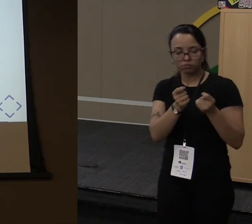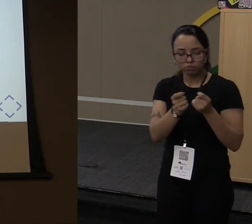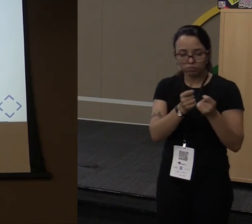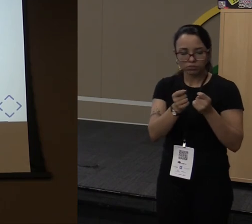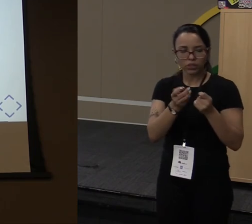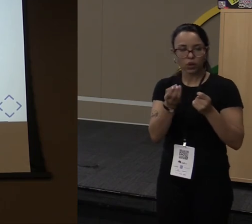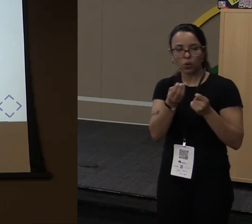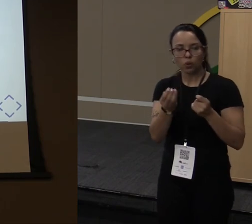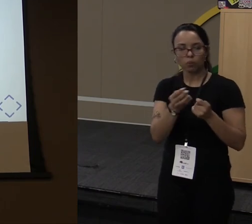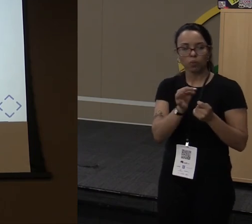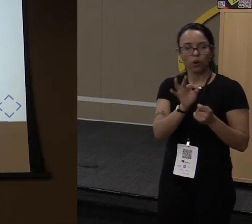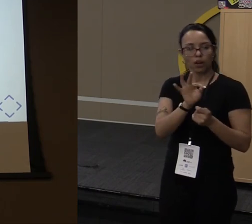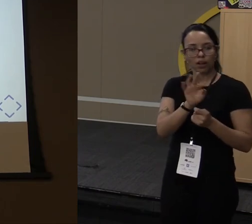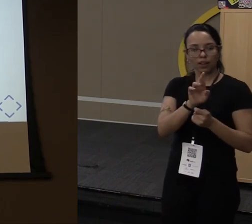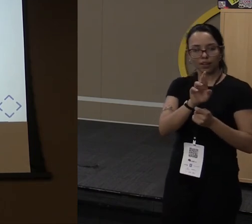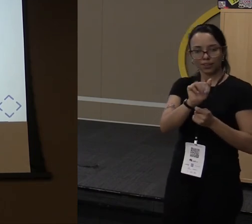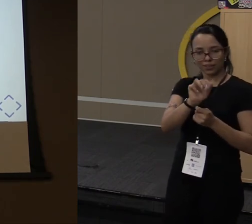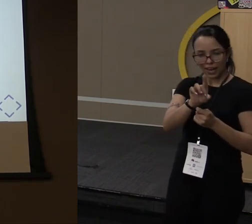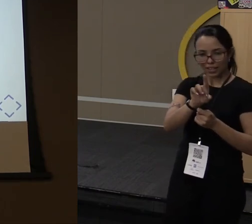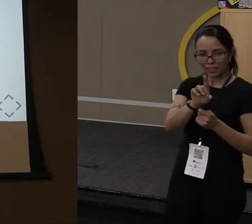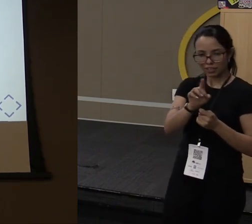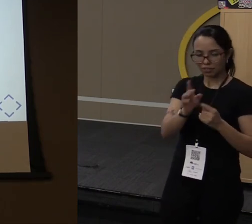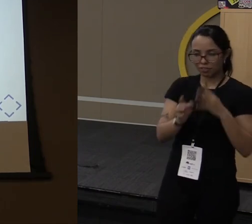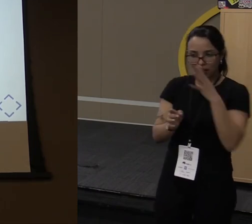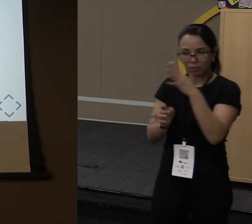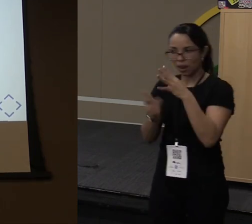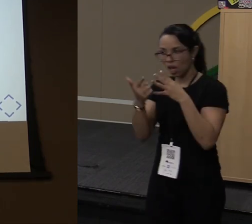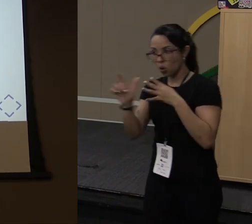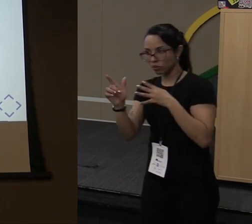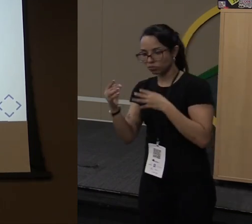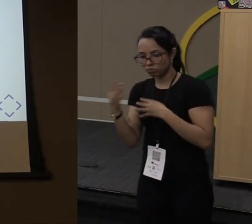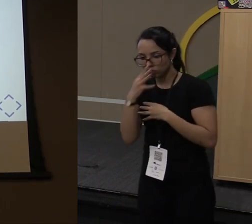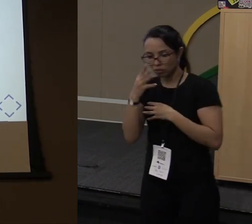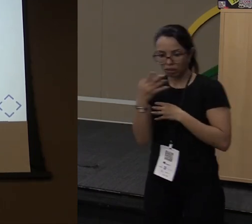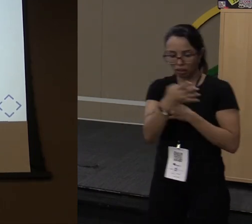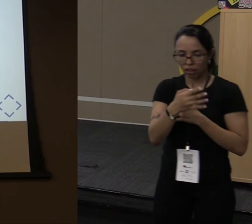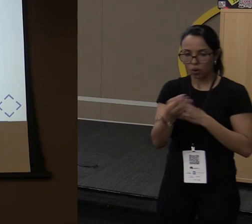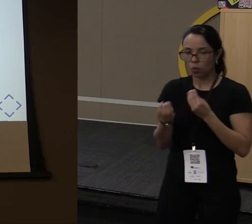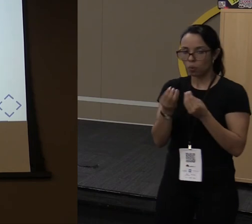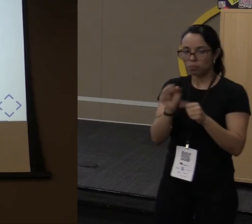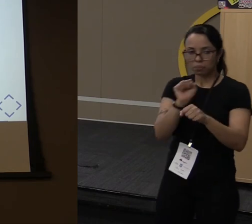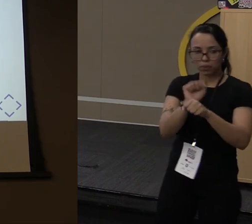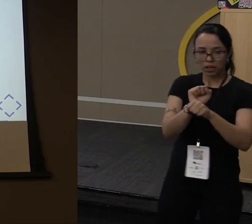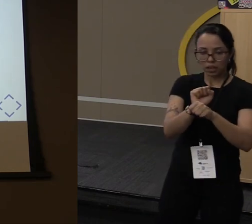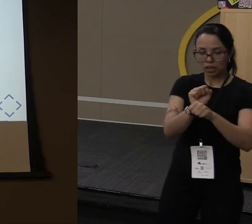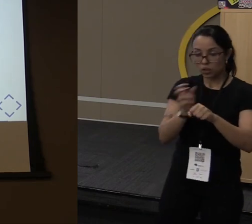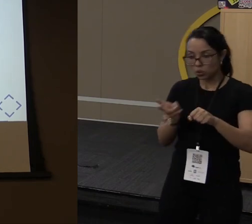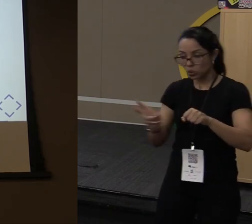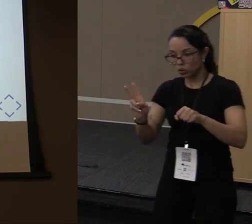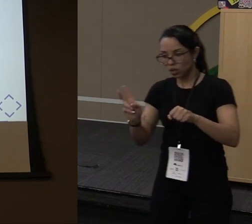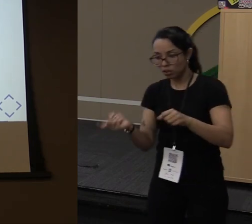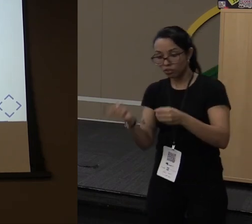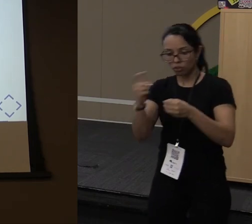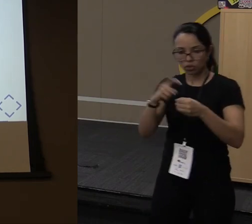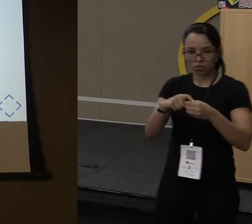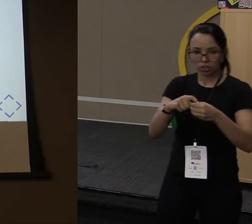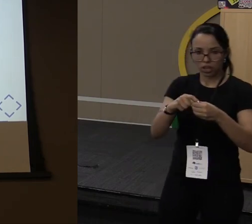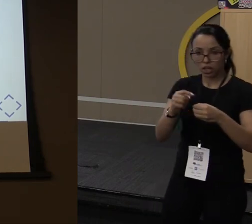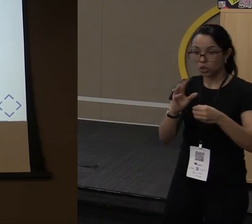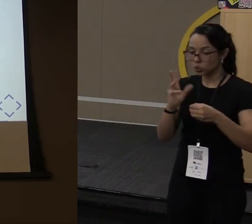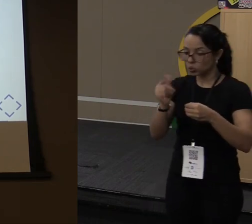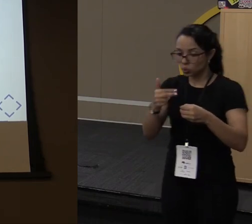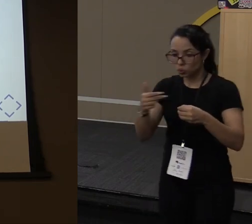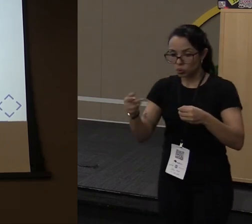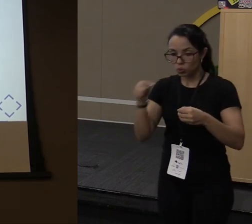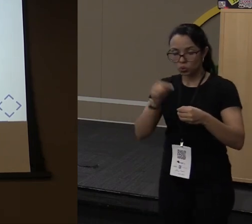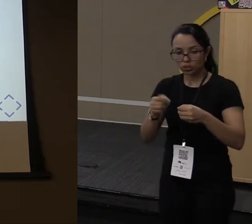não influenciar outra thread, ela vai se preocupar em criar thread, matar a thread, de pausar a thread, de voltar a thread, tudo isso pra você.